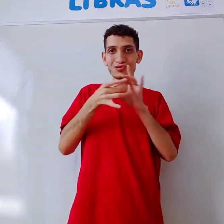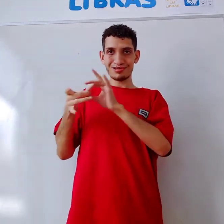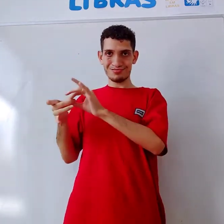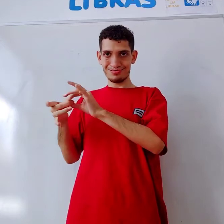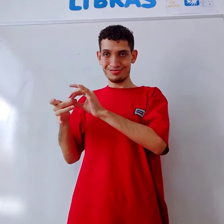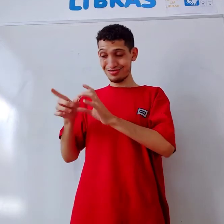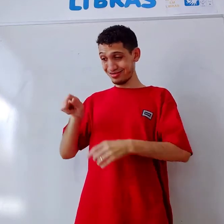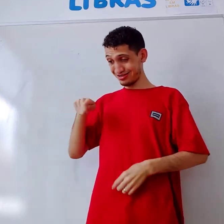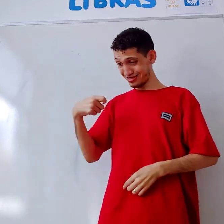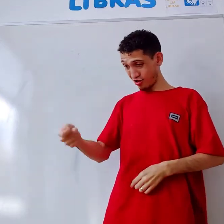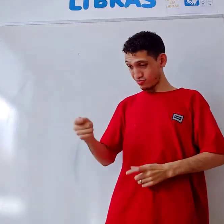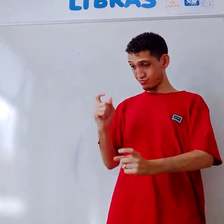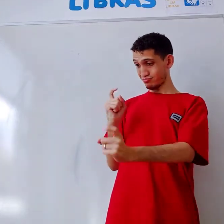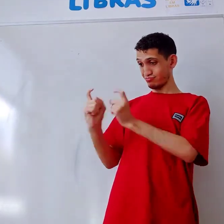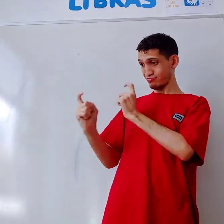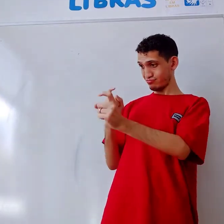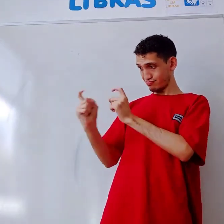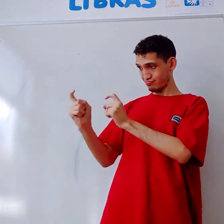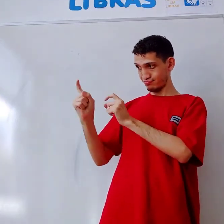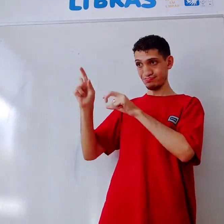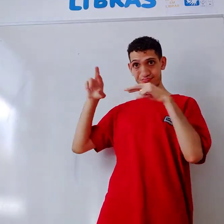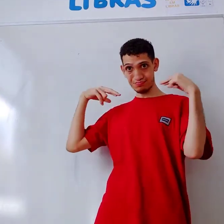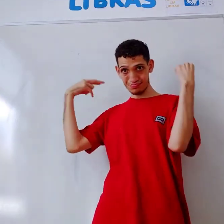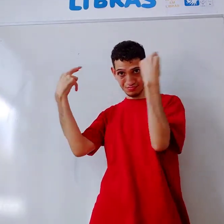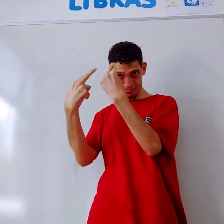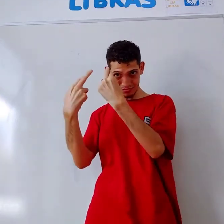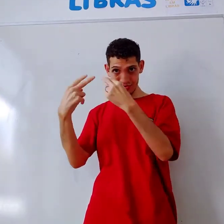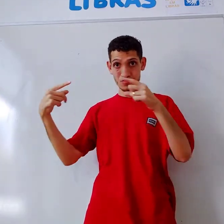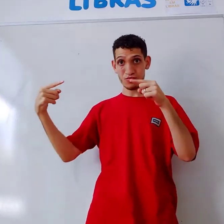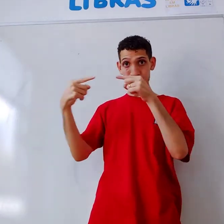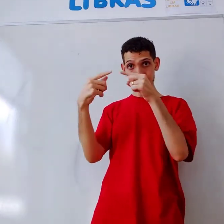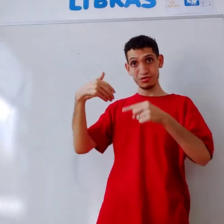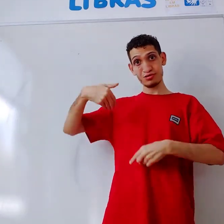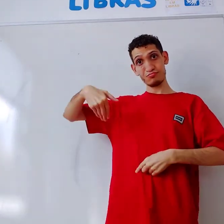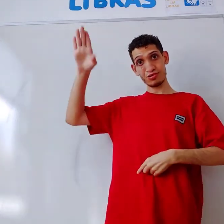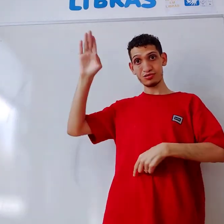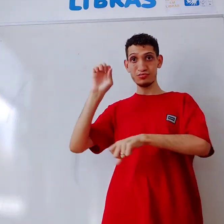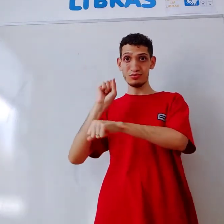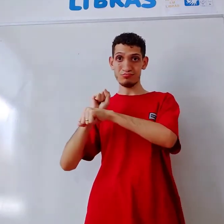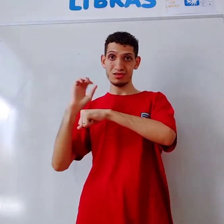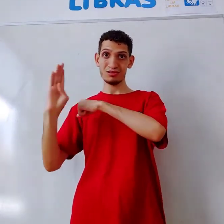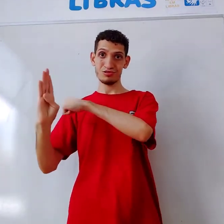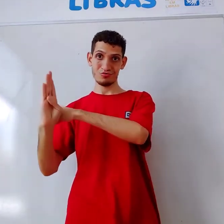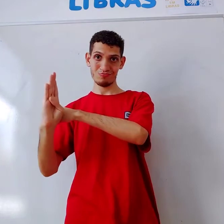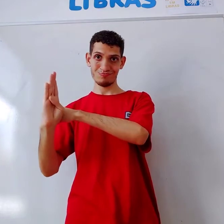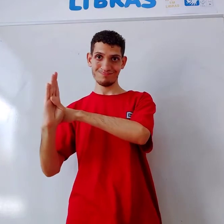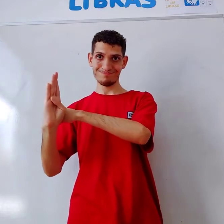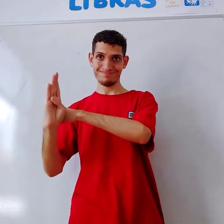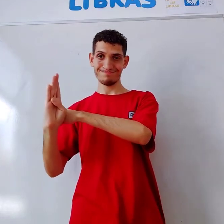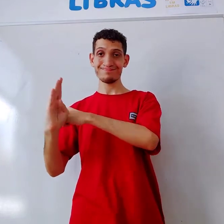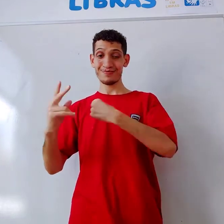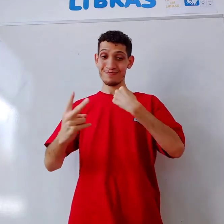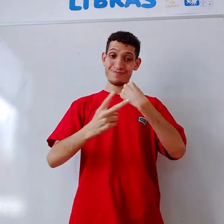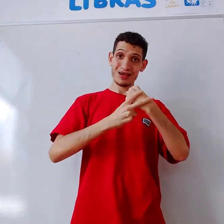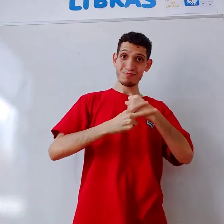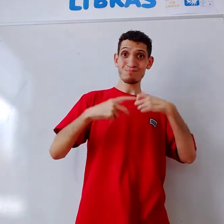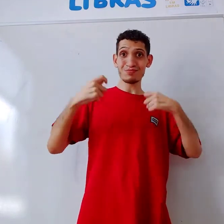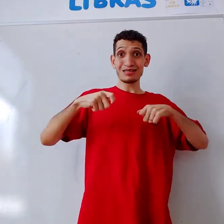depende do contexto. Sinal, reunião, reunião, combina mais sobre esse contigo. O